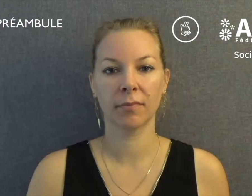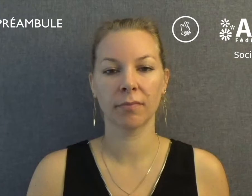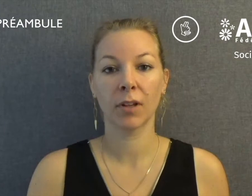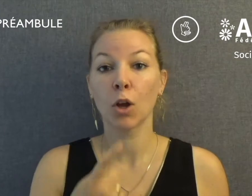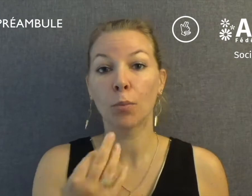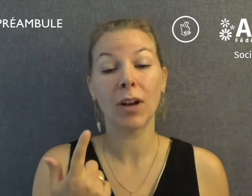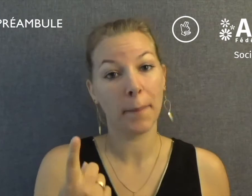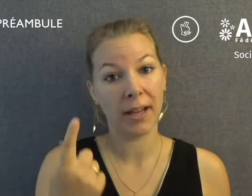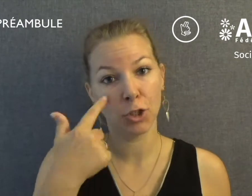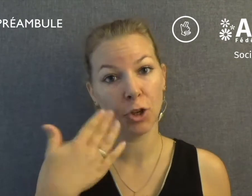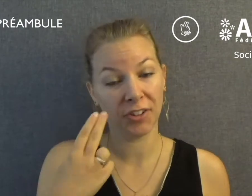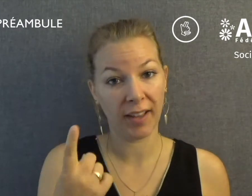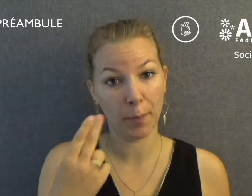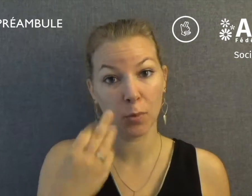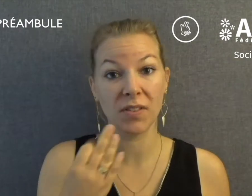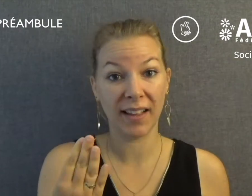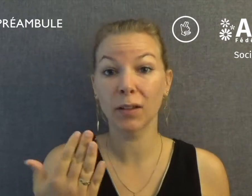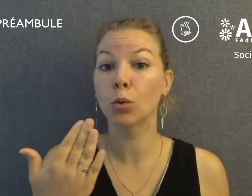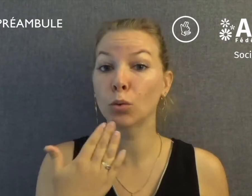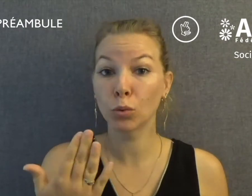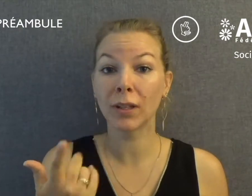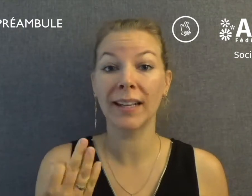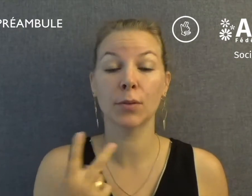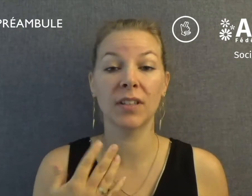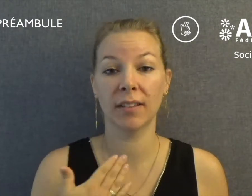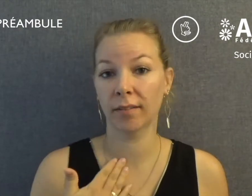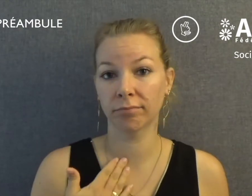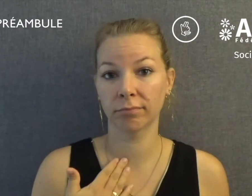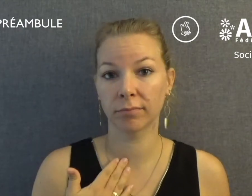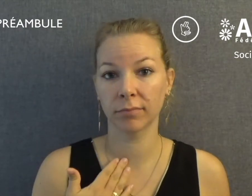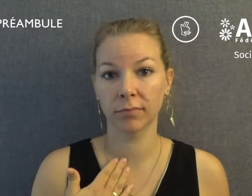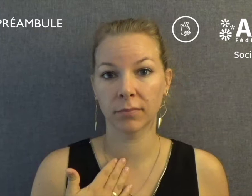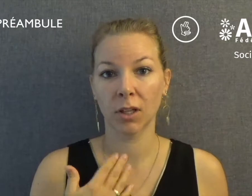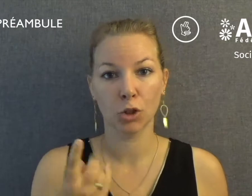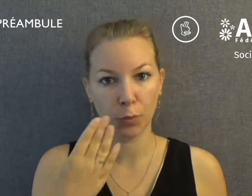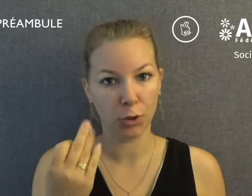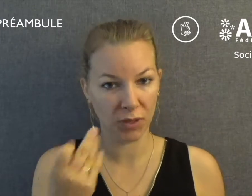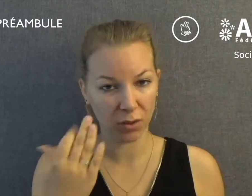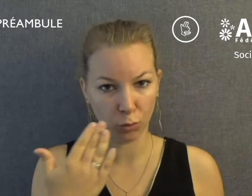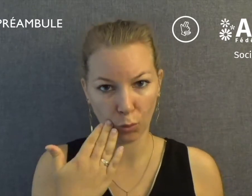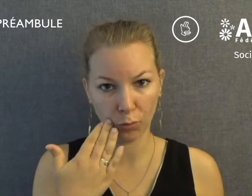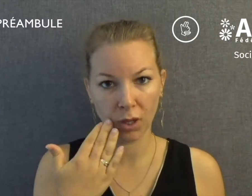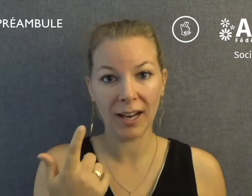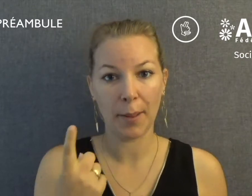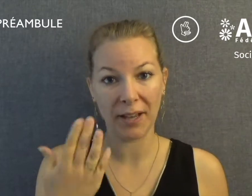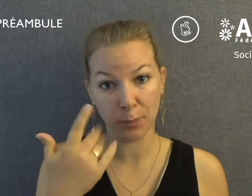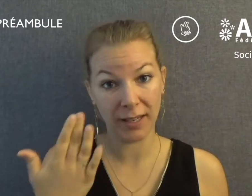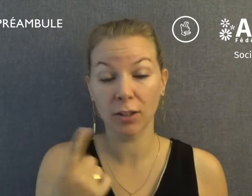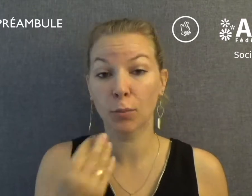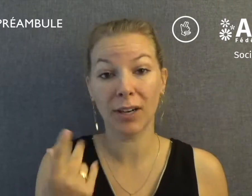Pour la page, le handicap concerne toute la société. Depuis 60 ans, la page milite pour